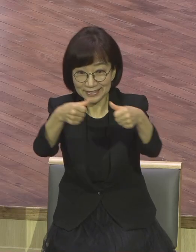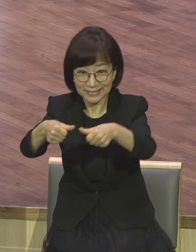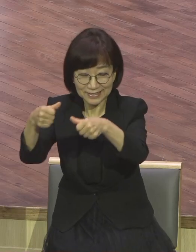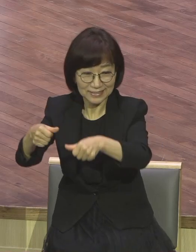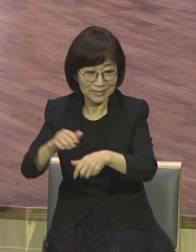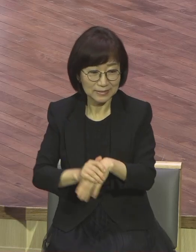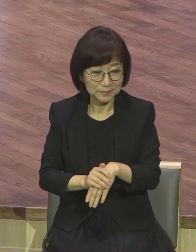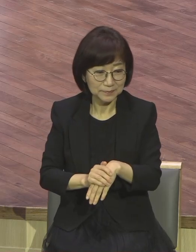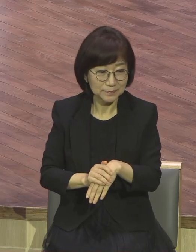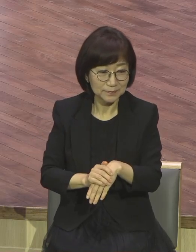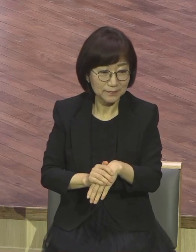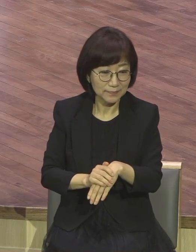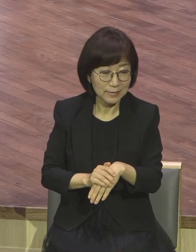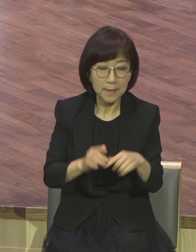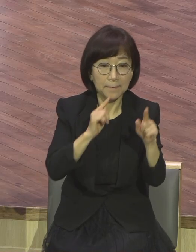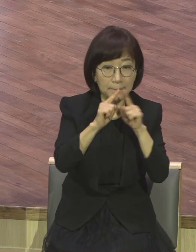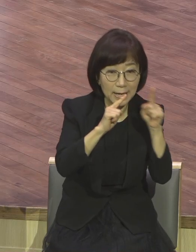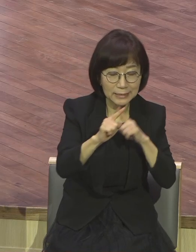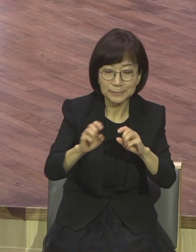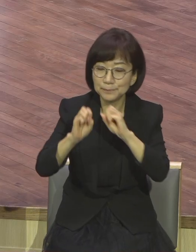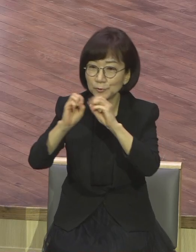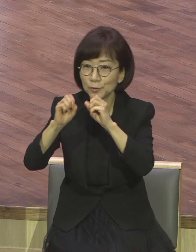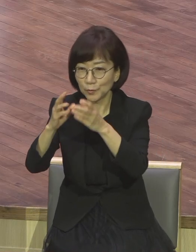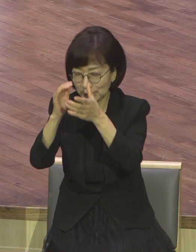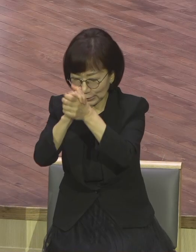말씀 전도 기도 속에 답이 다 있습니다.